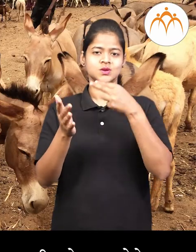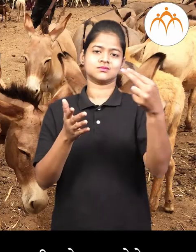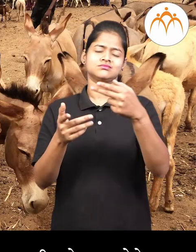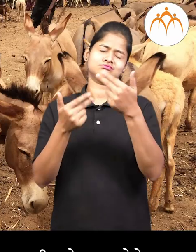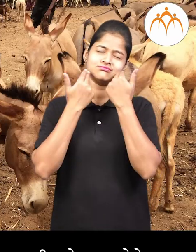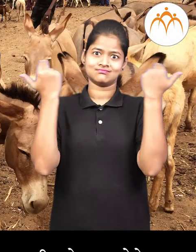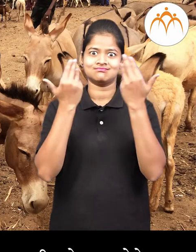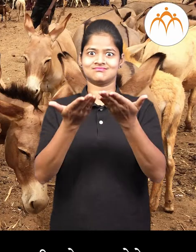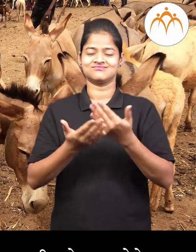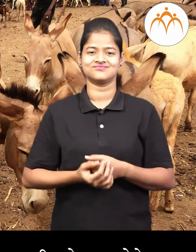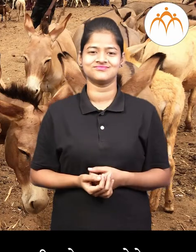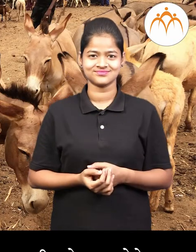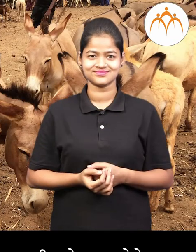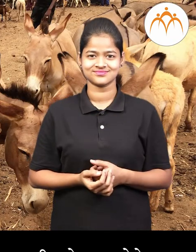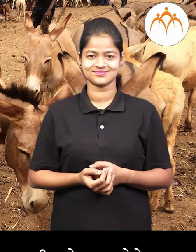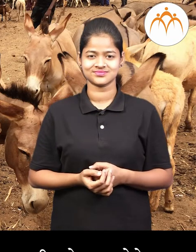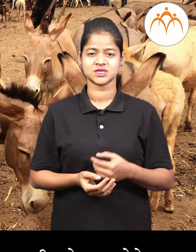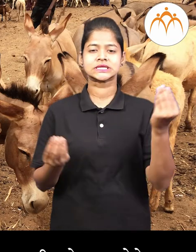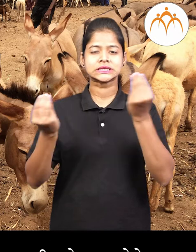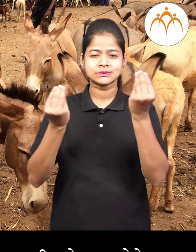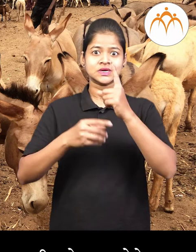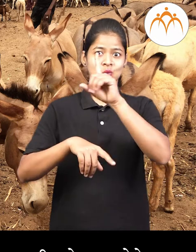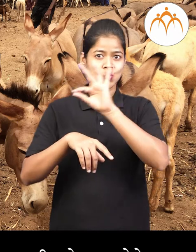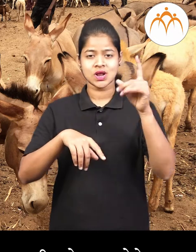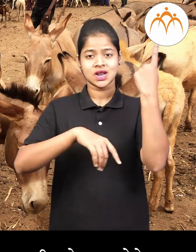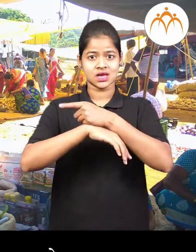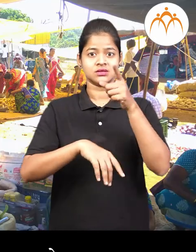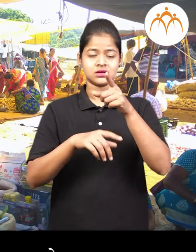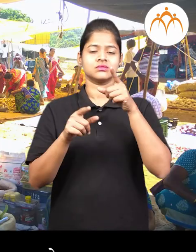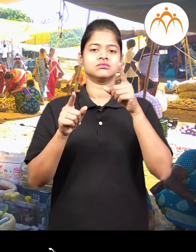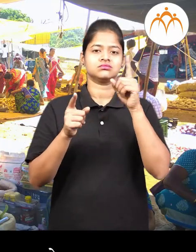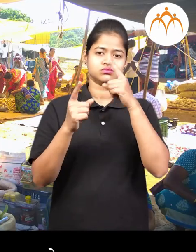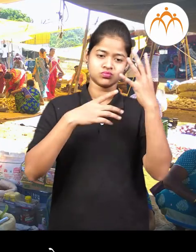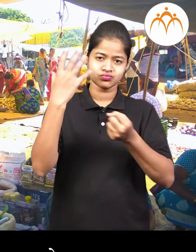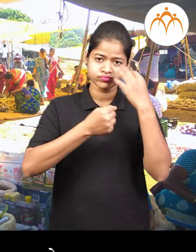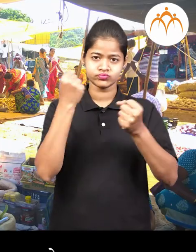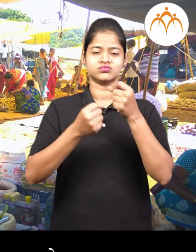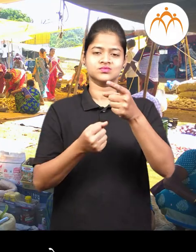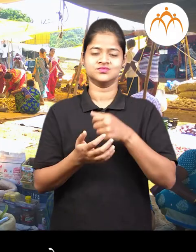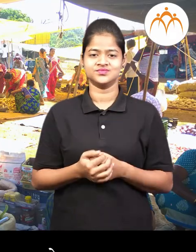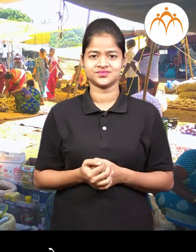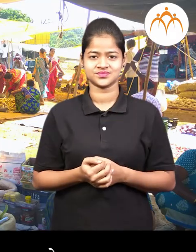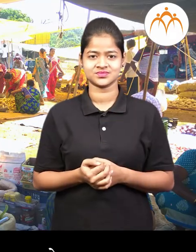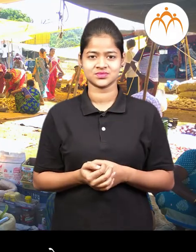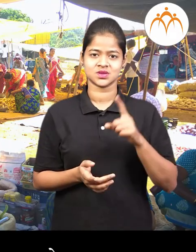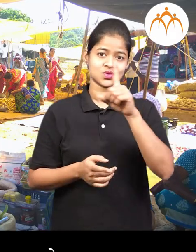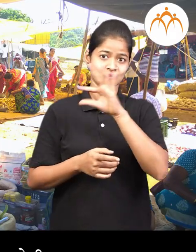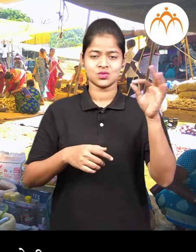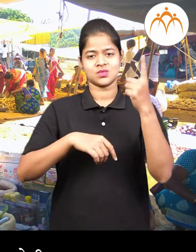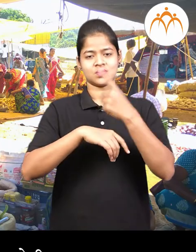इखादी मशीद वास्तु अस्तात। बाजारान मुले सुधा त्या गावाची वोडखोते। प्रत्येक गावाद अठवडे बाजार भरत।